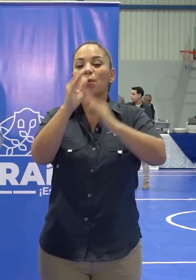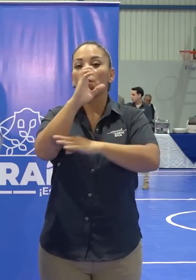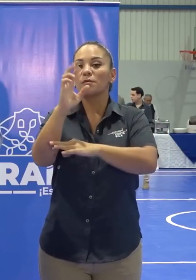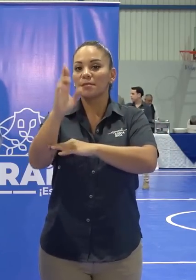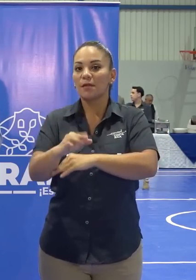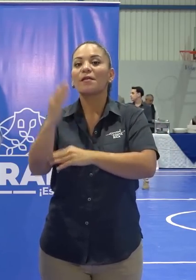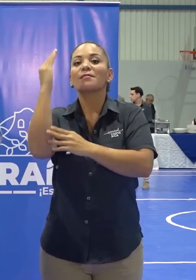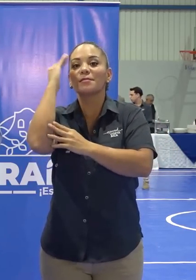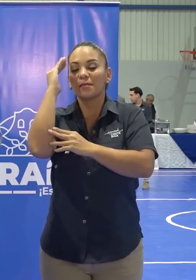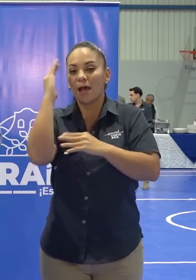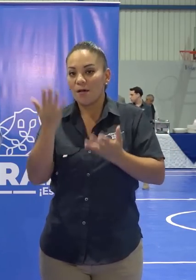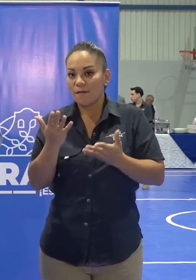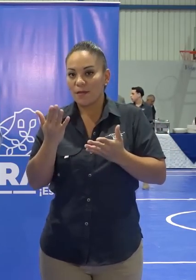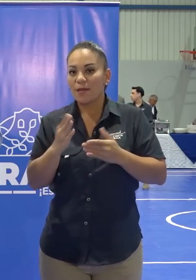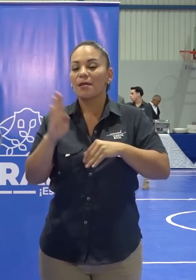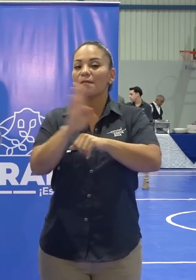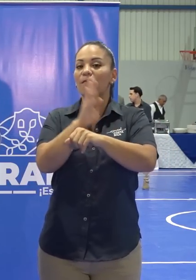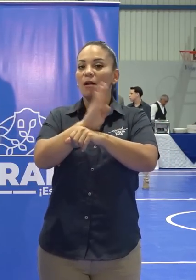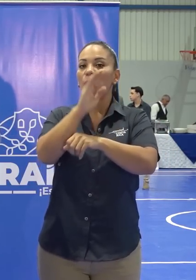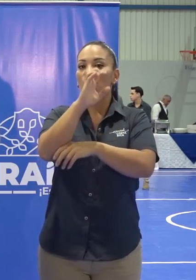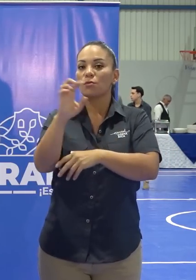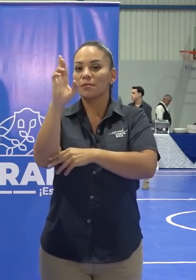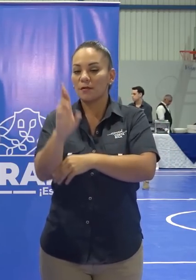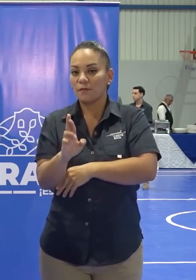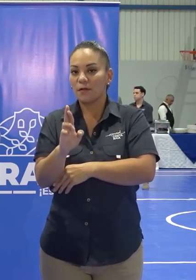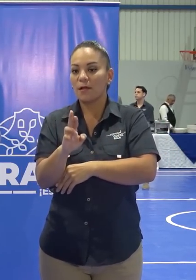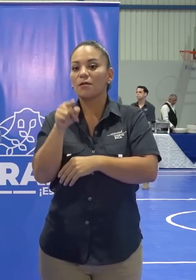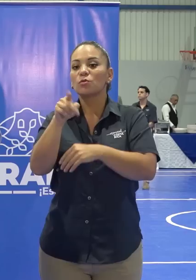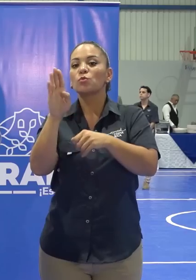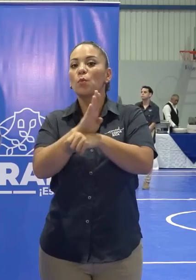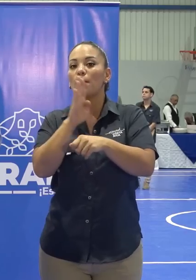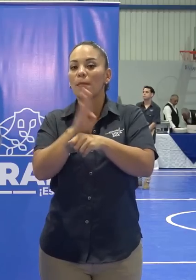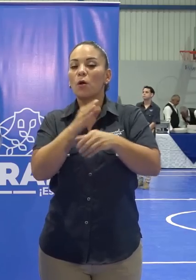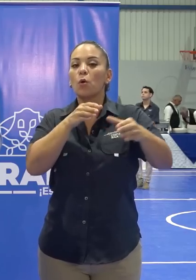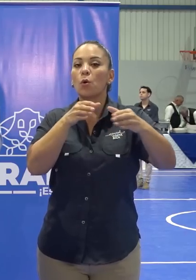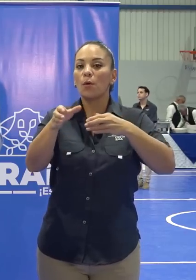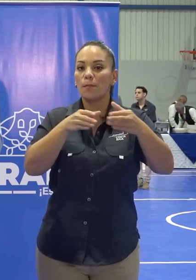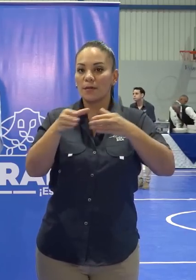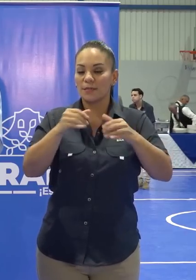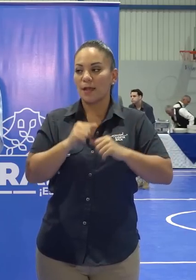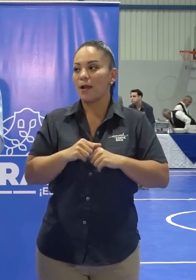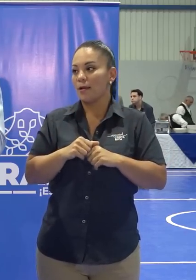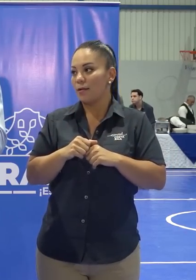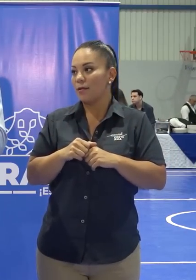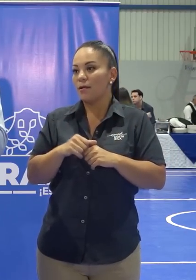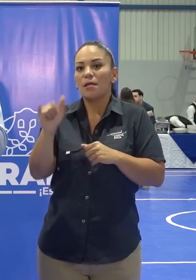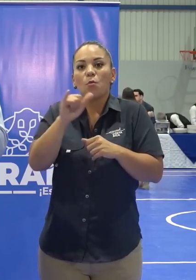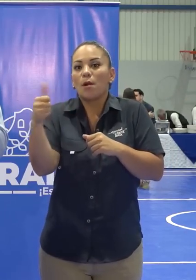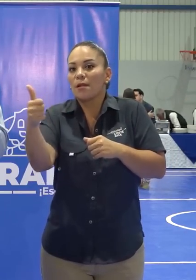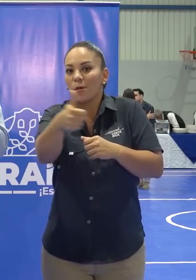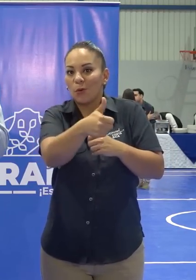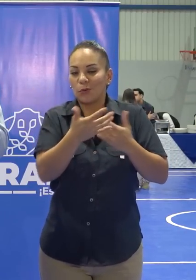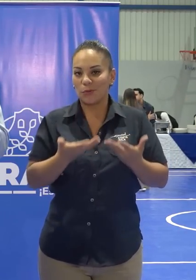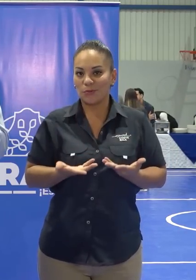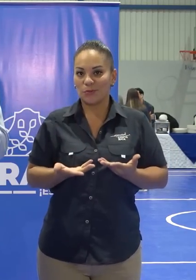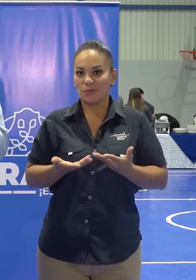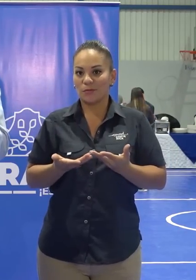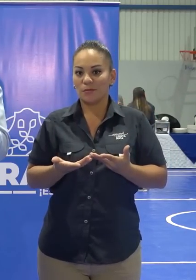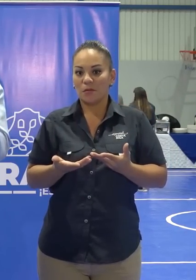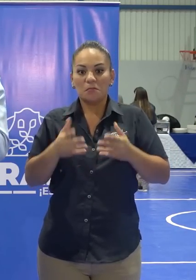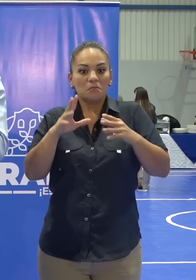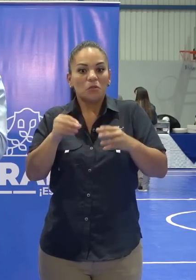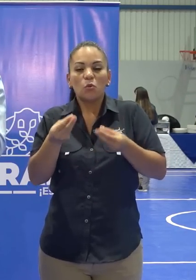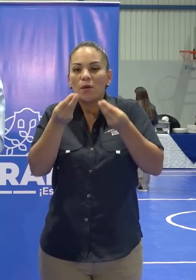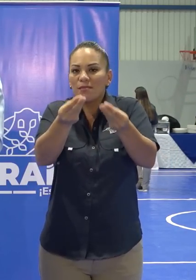Rica sabe que el Banco de Costa Rica es un banco comercial más, que no les ha dado un